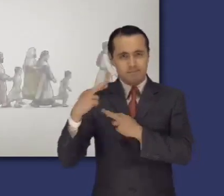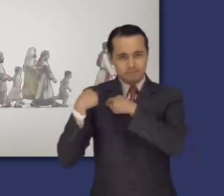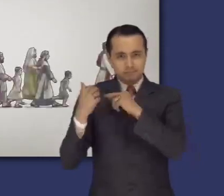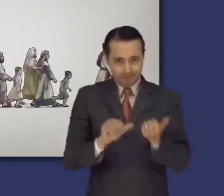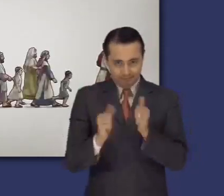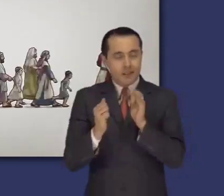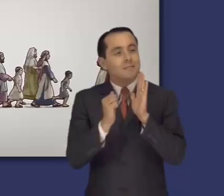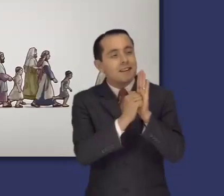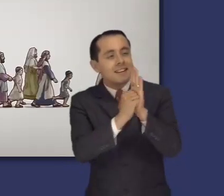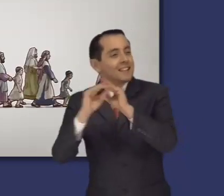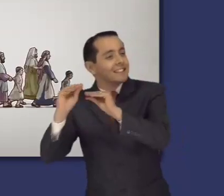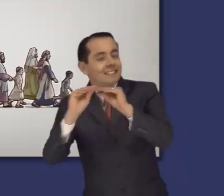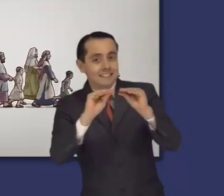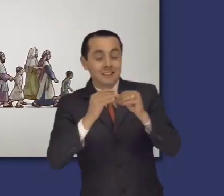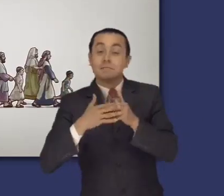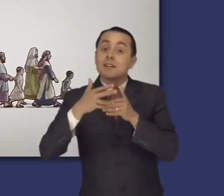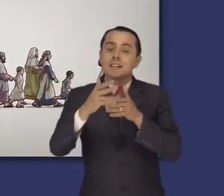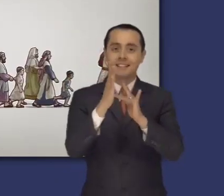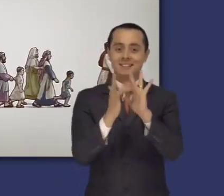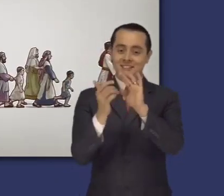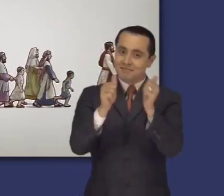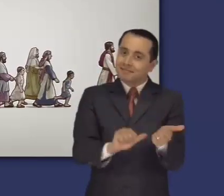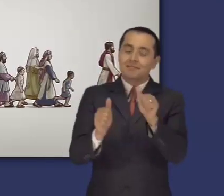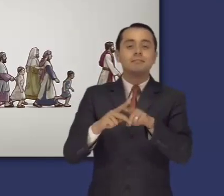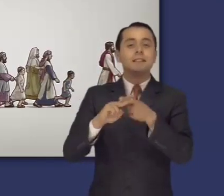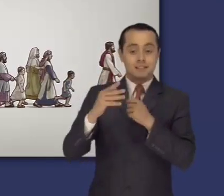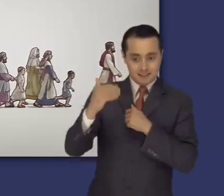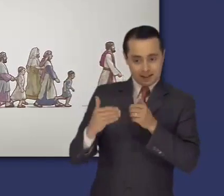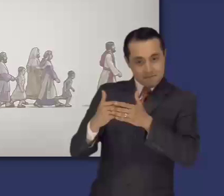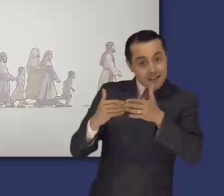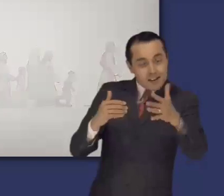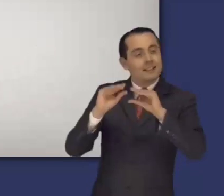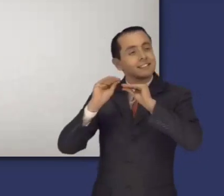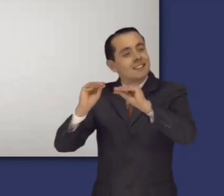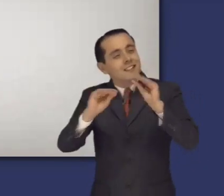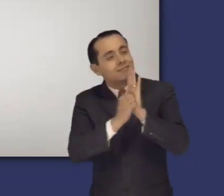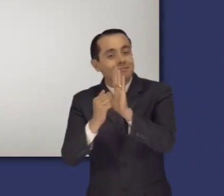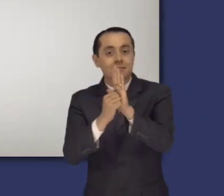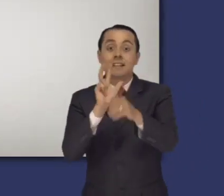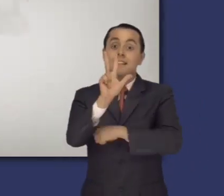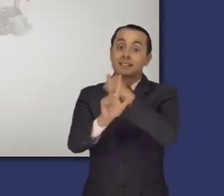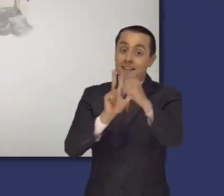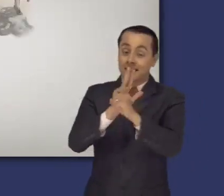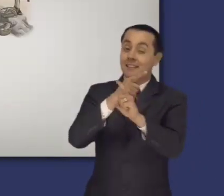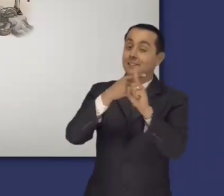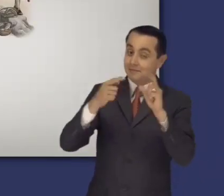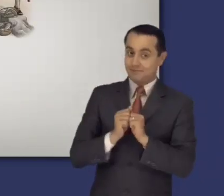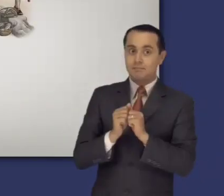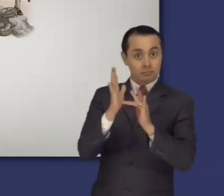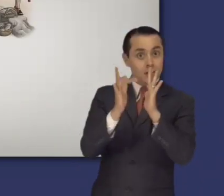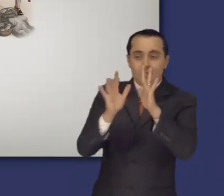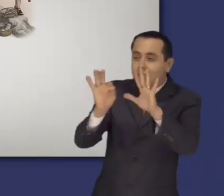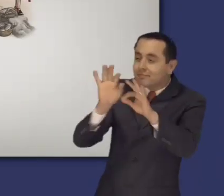Marcos narra los emocionantes tres años y medio del ministerio de Jesús. En estos capítulos se relata el momento en el que